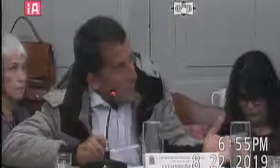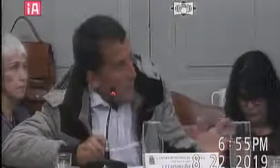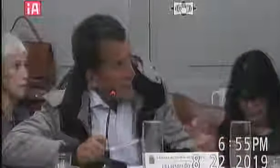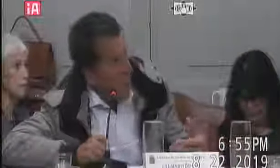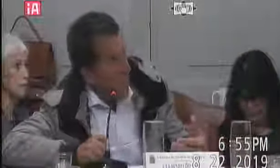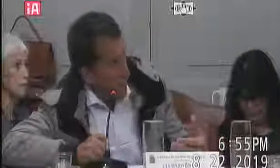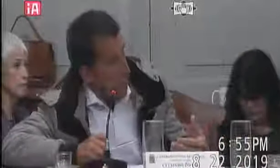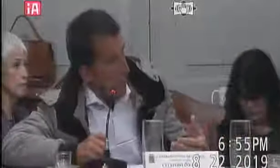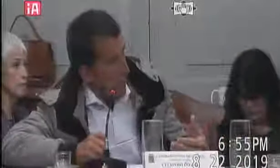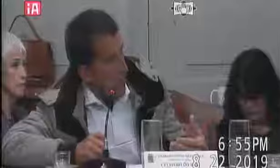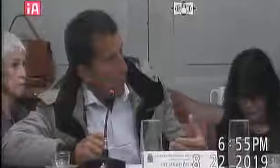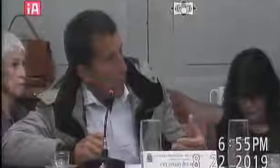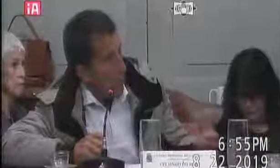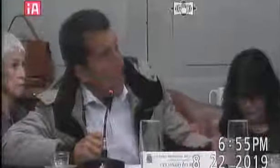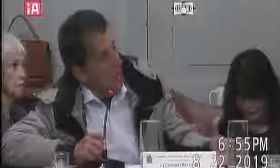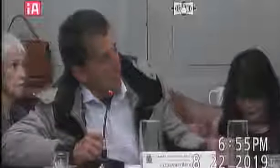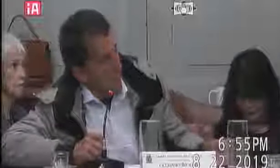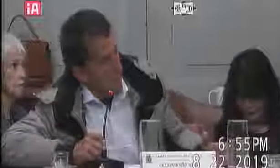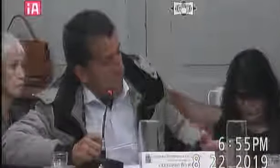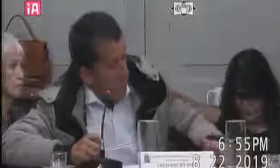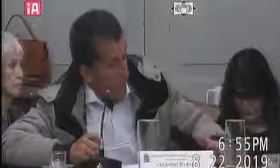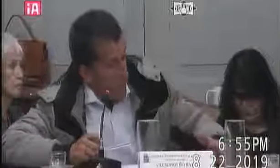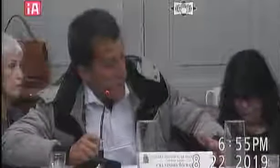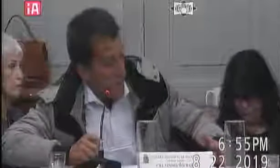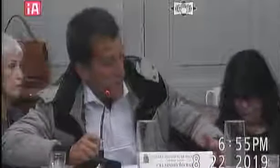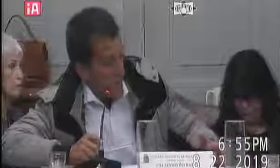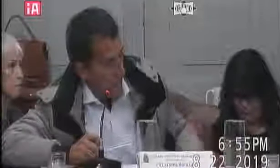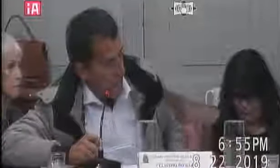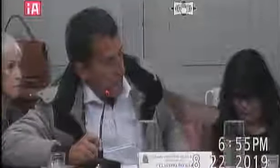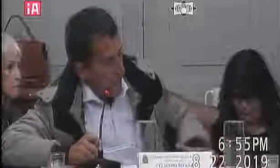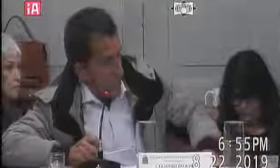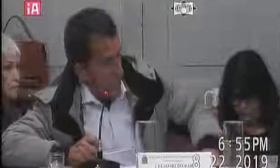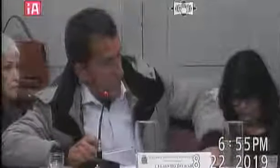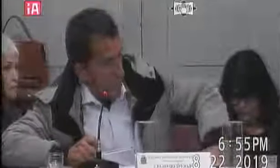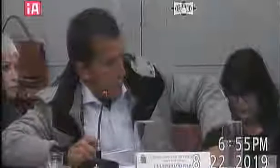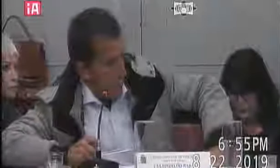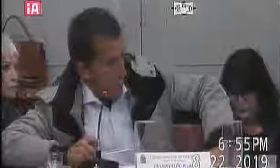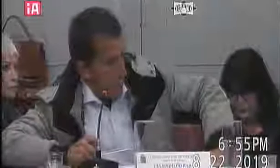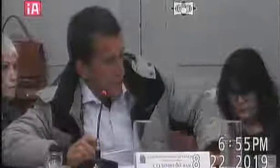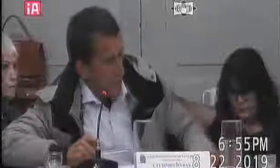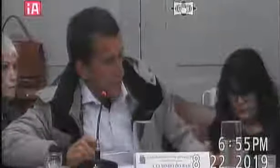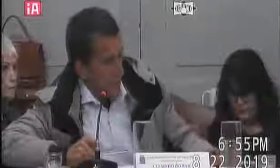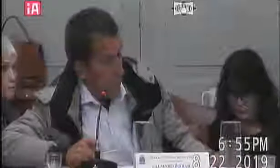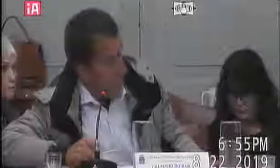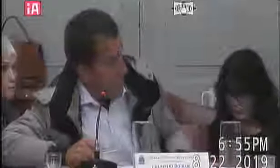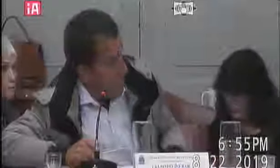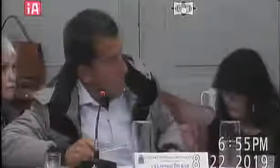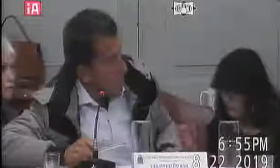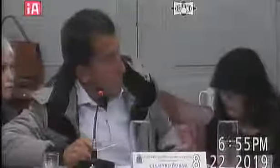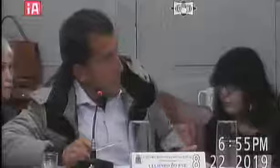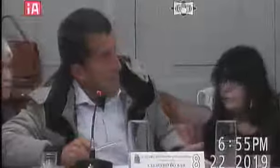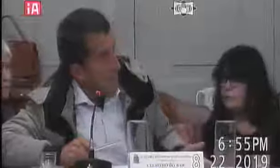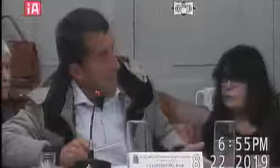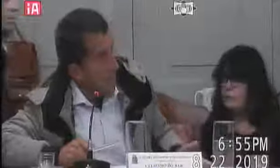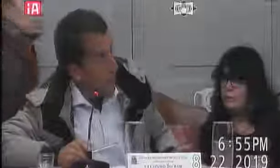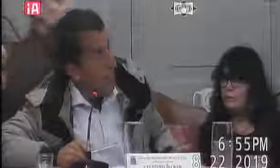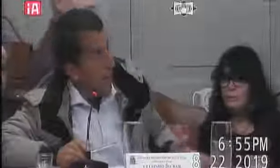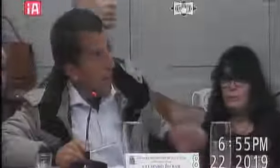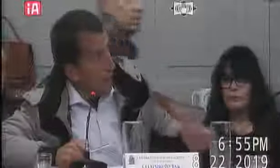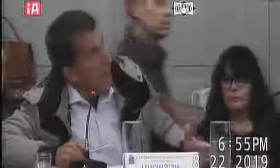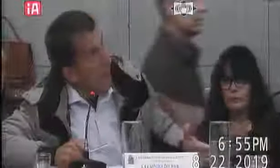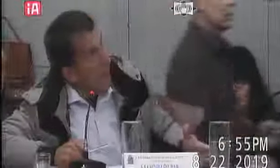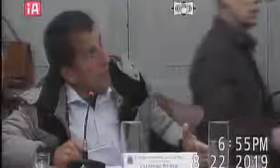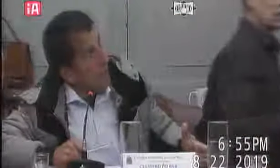Colégio da Passagem pra mim não foi uma obra mas pra frente se Deus quiser nós temos o Fernandinho como prefeito tenho certeza que ele vai